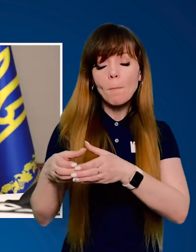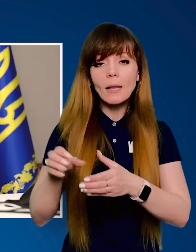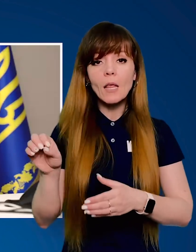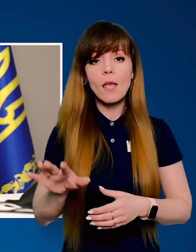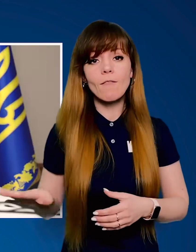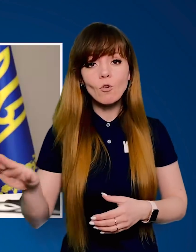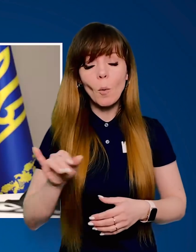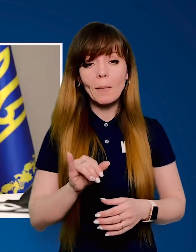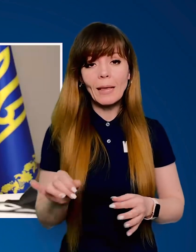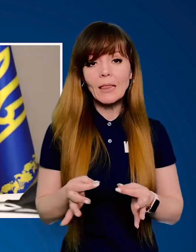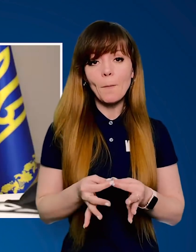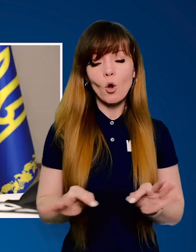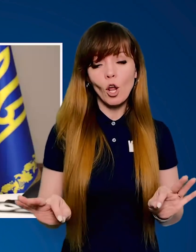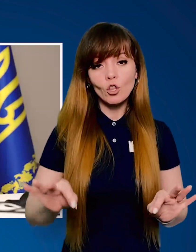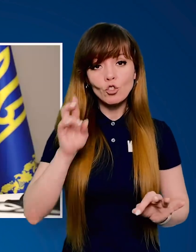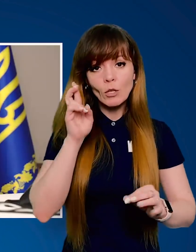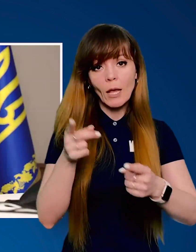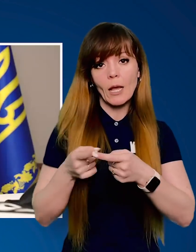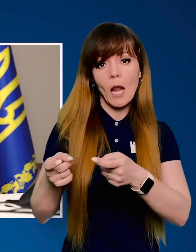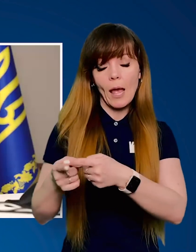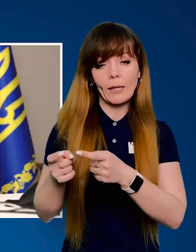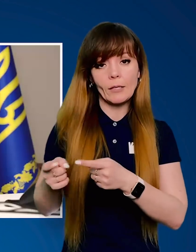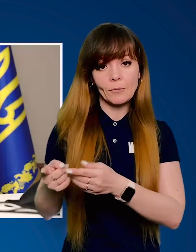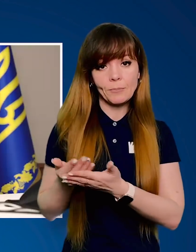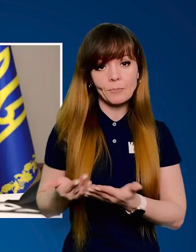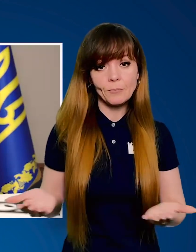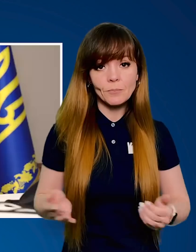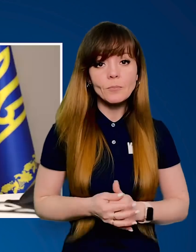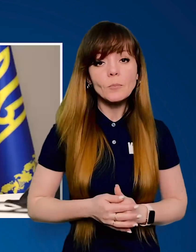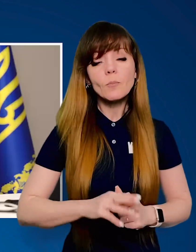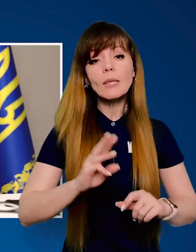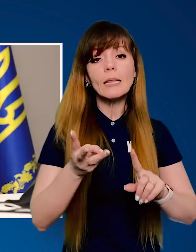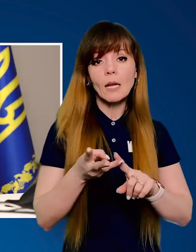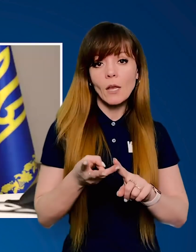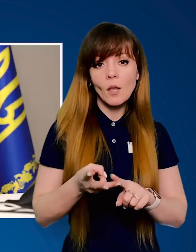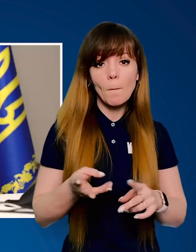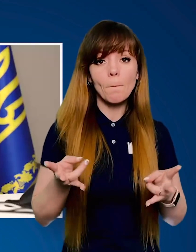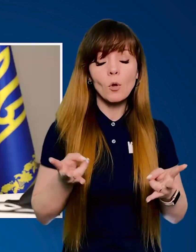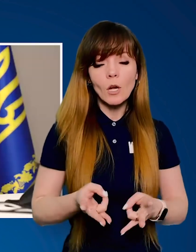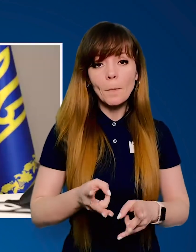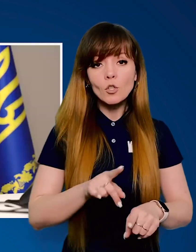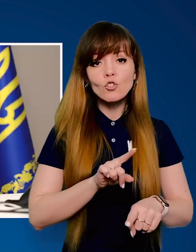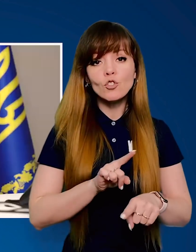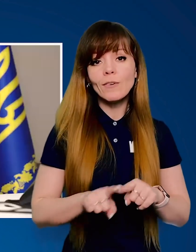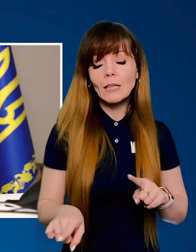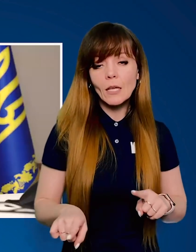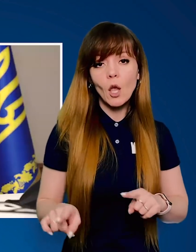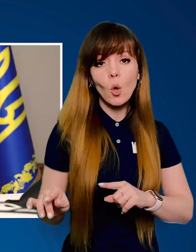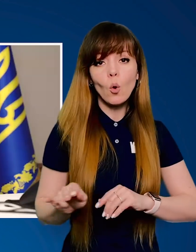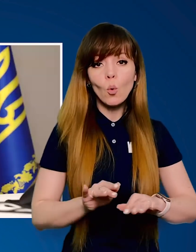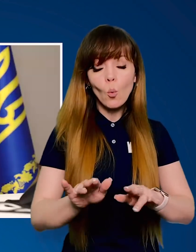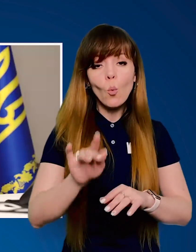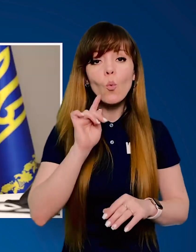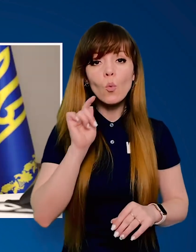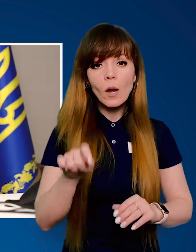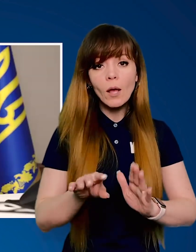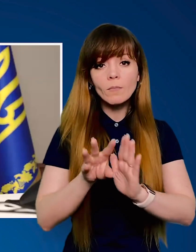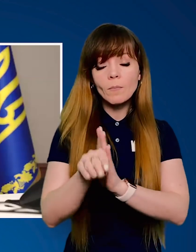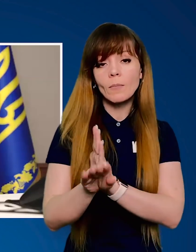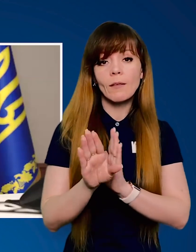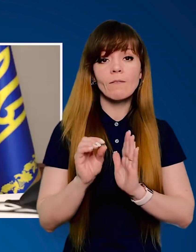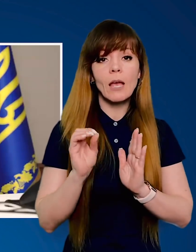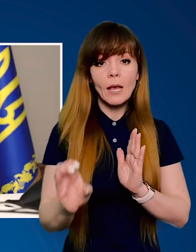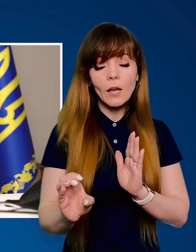компаніями Європи і демократичних країн. Третє, потрібен швидкий рух